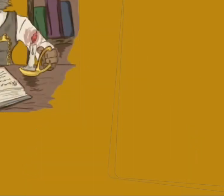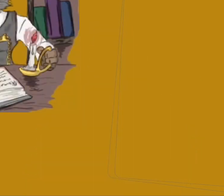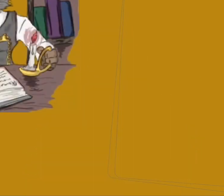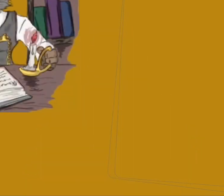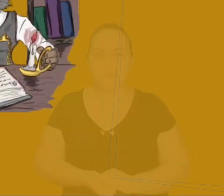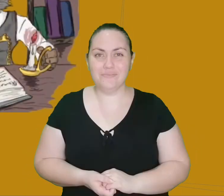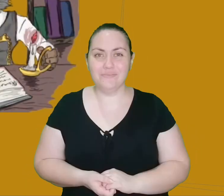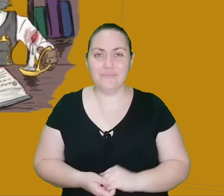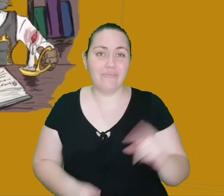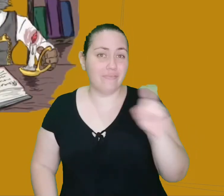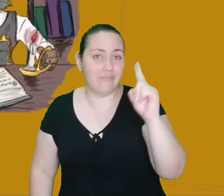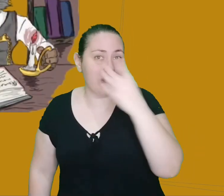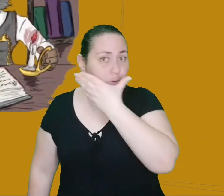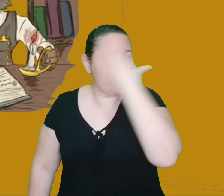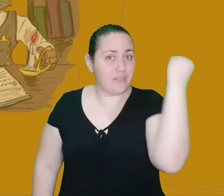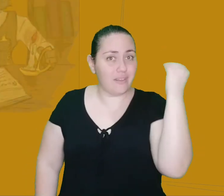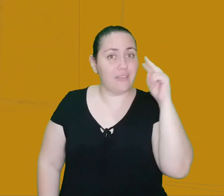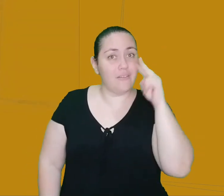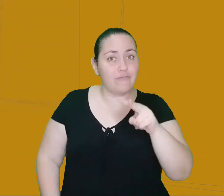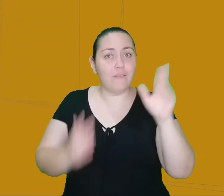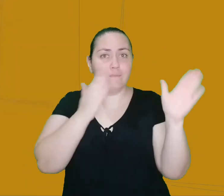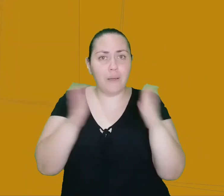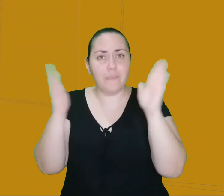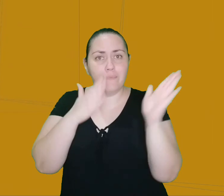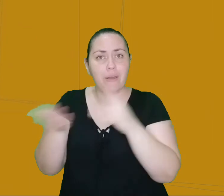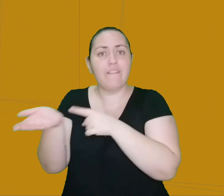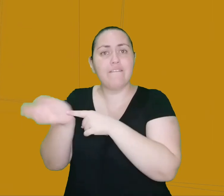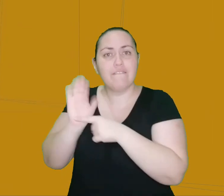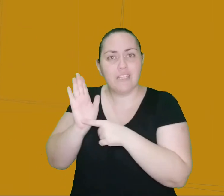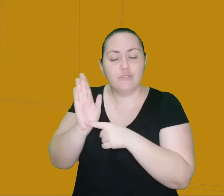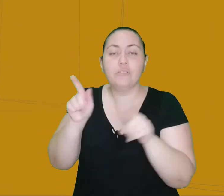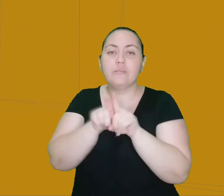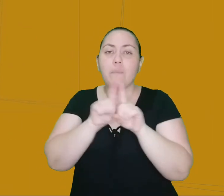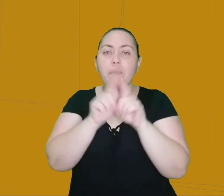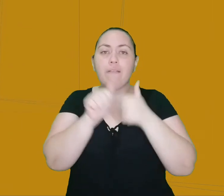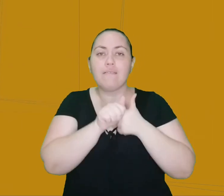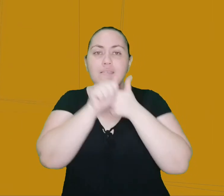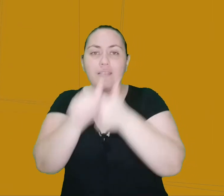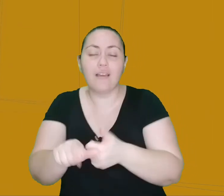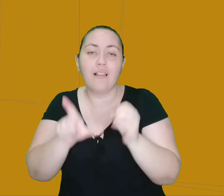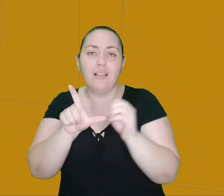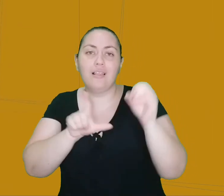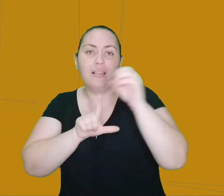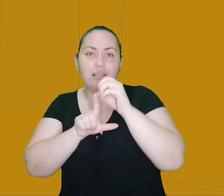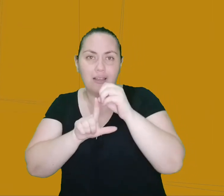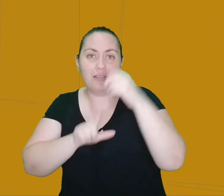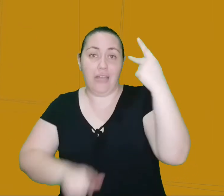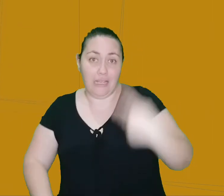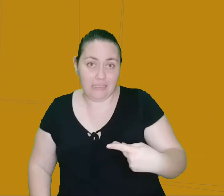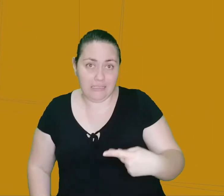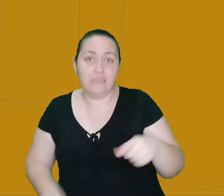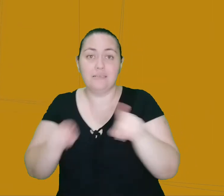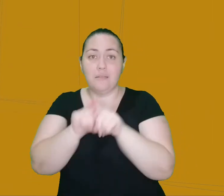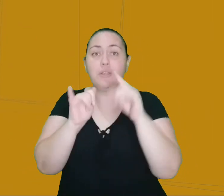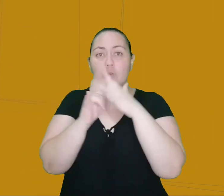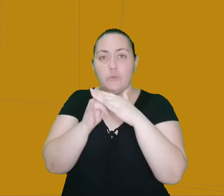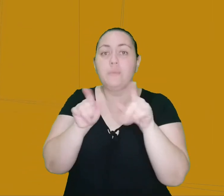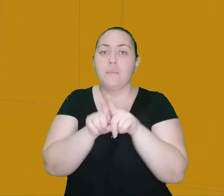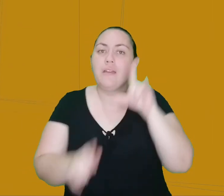Não esqueça de conferir os outros vídeos da série e de seguir o Letras na Rede aqui no YouTube e também no